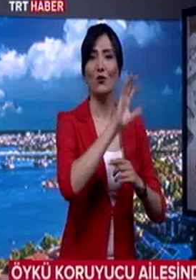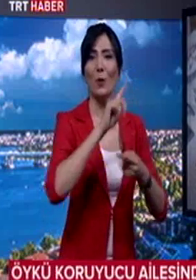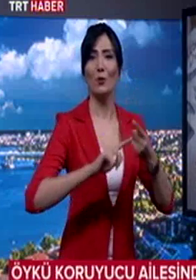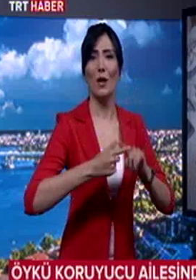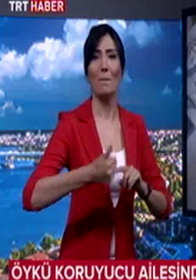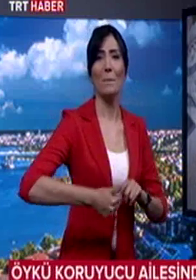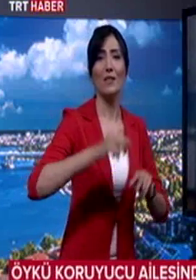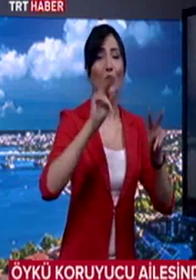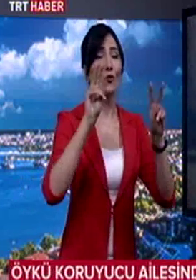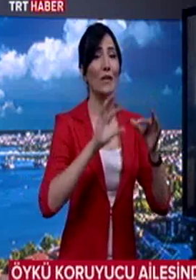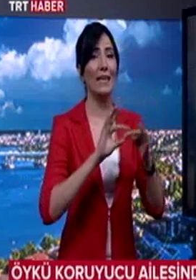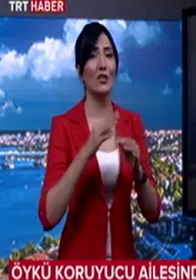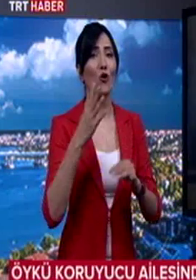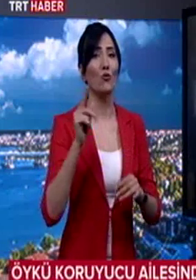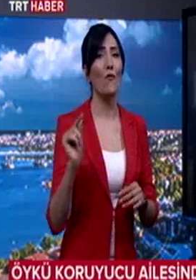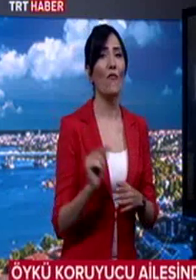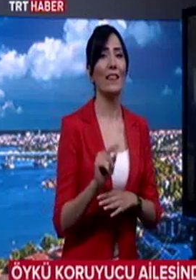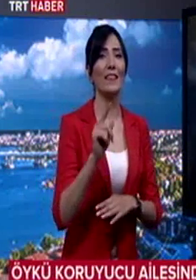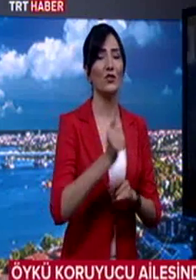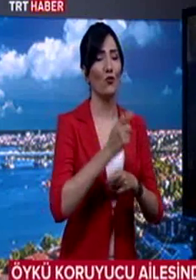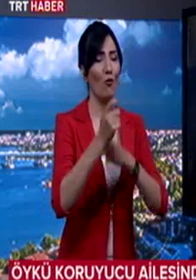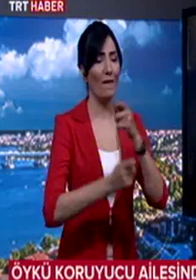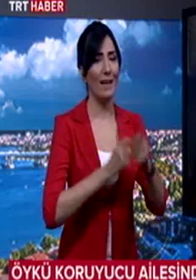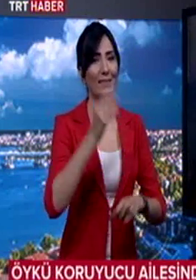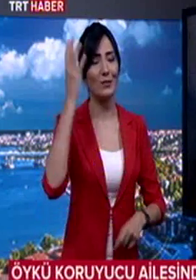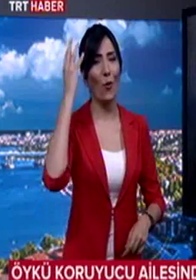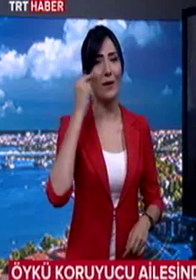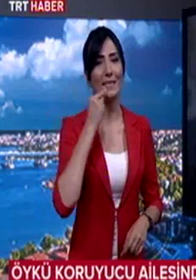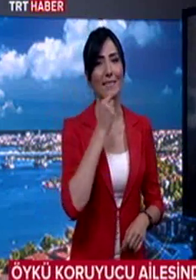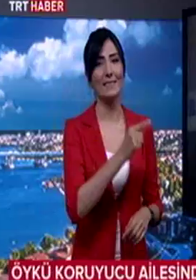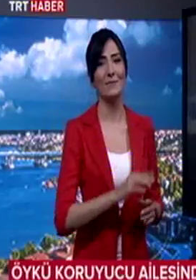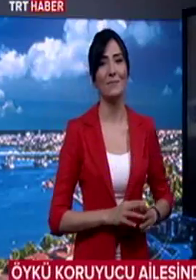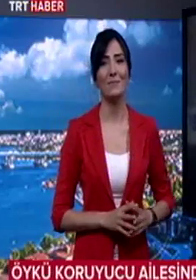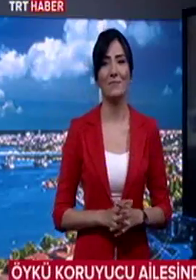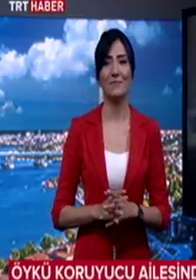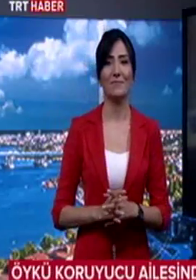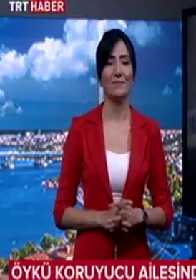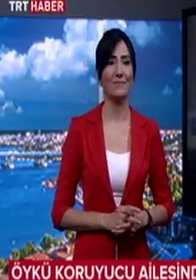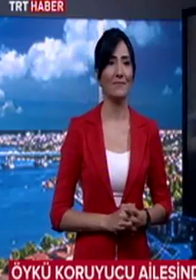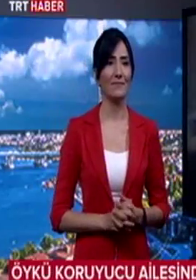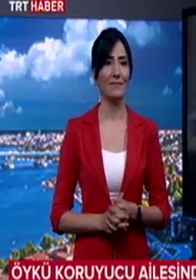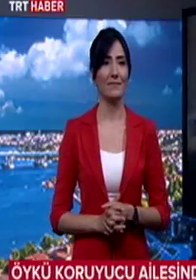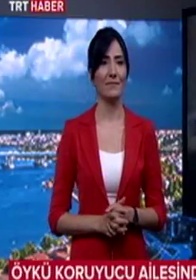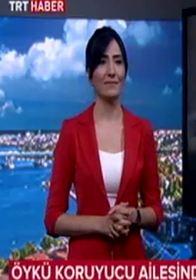Bakanlığı'nın konuyla ilgili dört müfettiş görevlendirdiği öğrenildi. Bu gittim, bu gittim. Hayır, hayır, hayır.